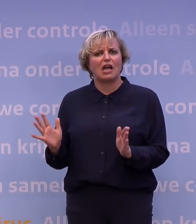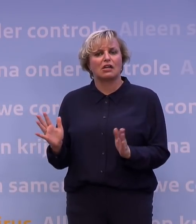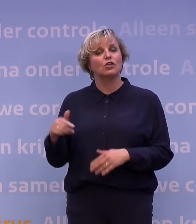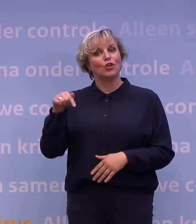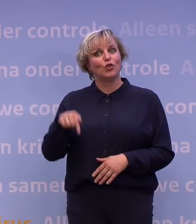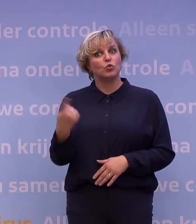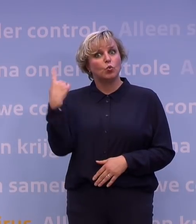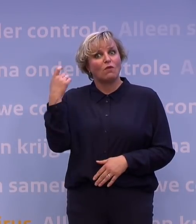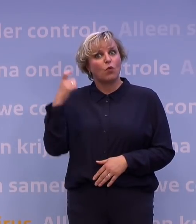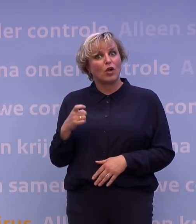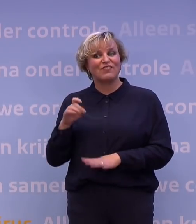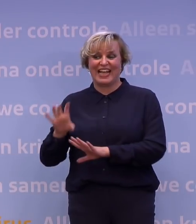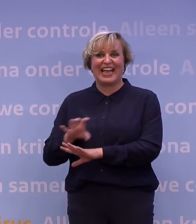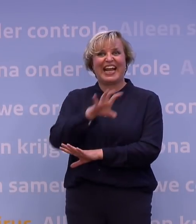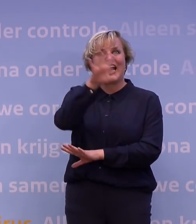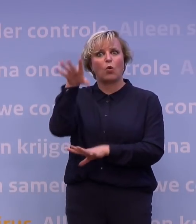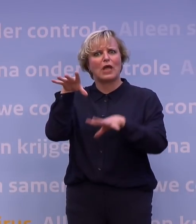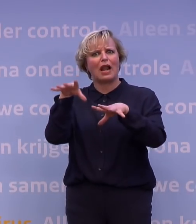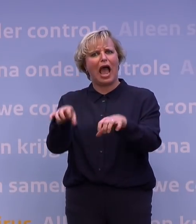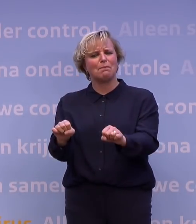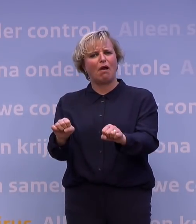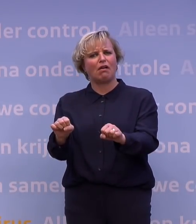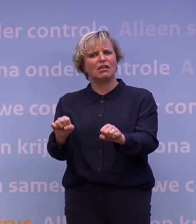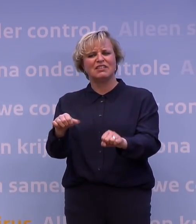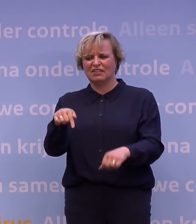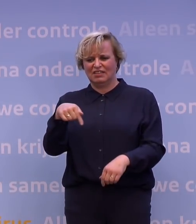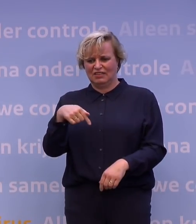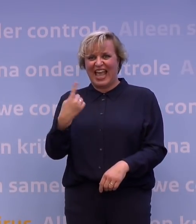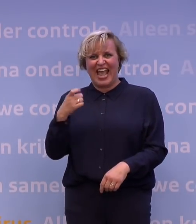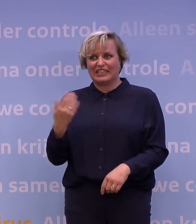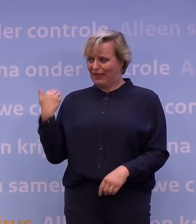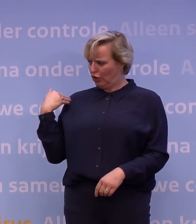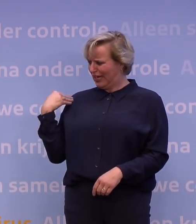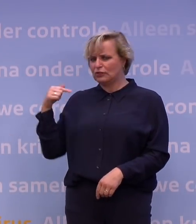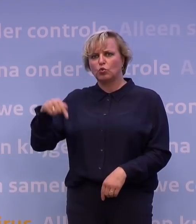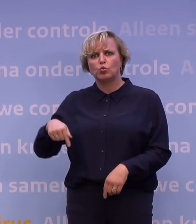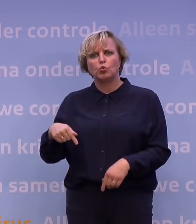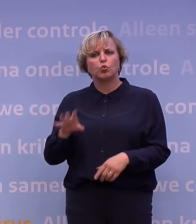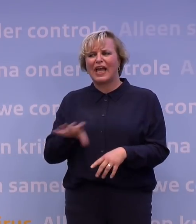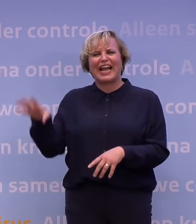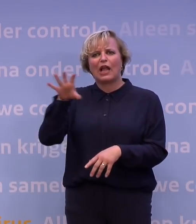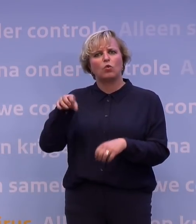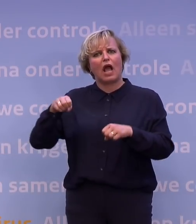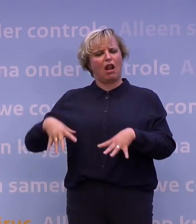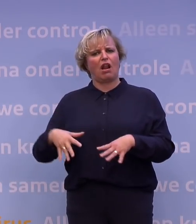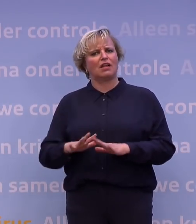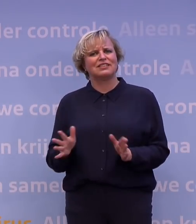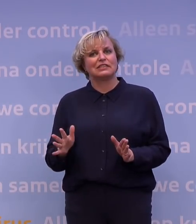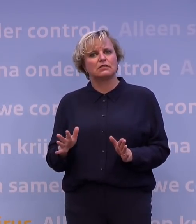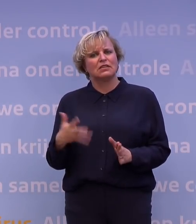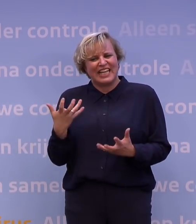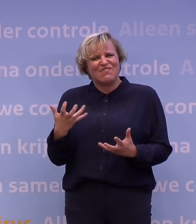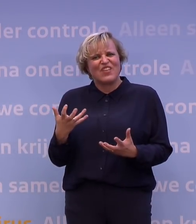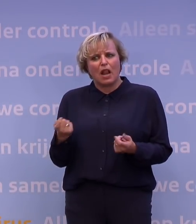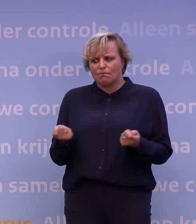vorige week een regionale aanpak geïntroduceerd en binnen een week moet u die alweer loslaten. U zegt net van wij willen het virus voorblijven. Maar de